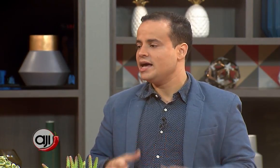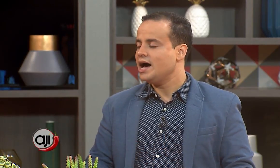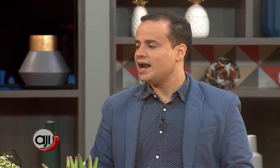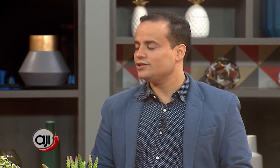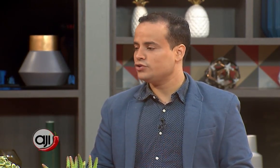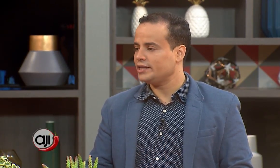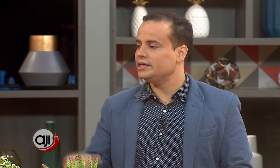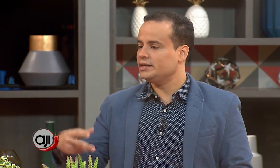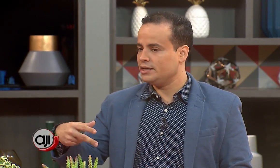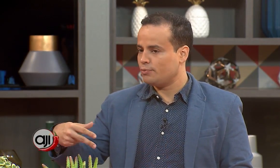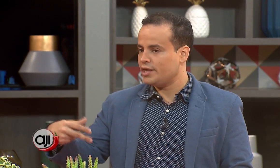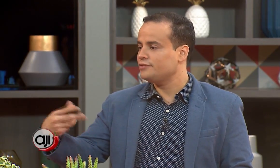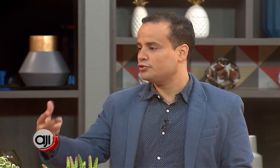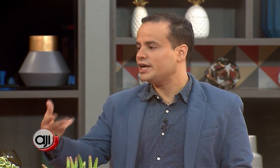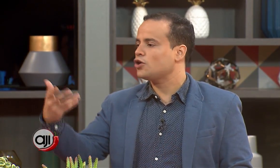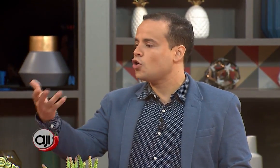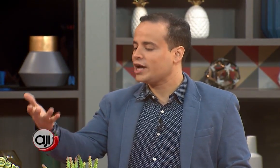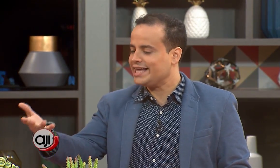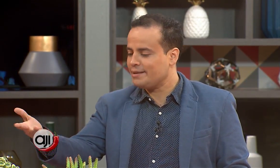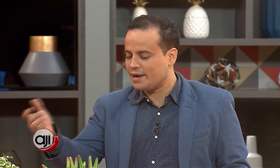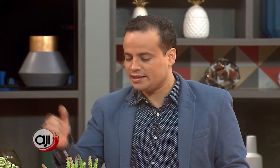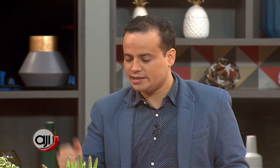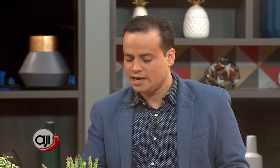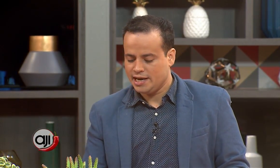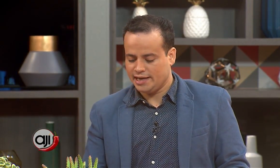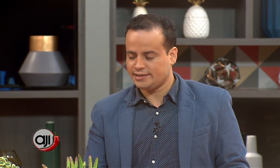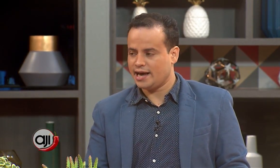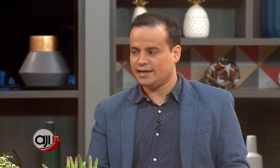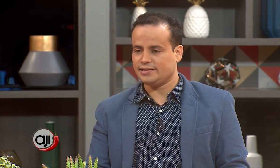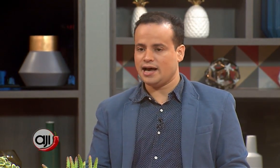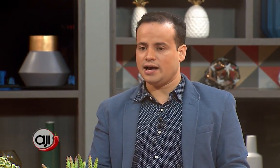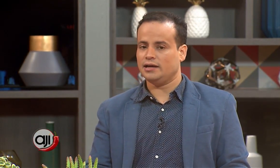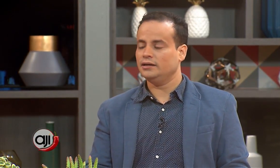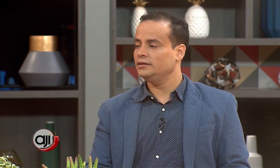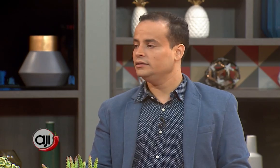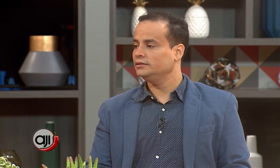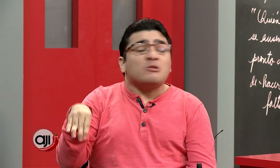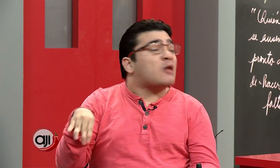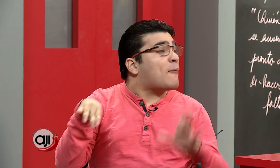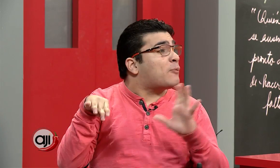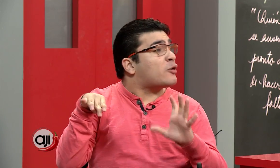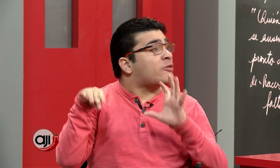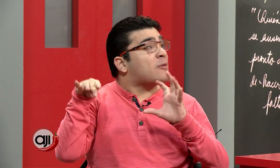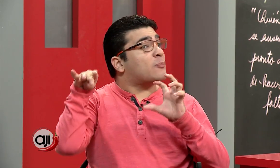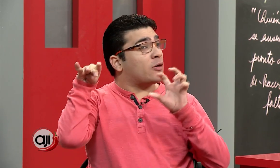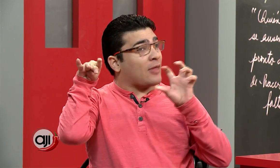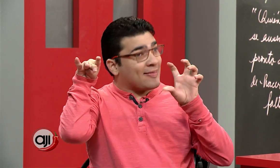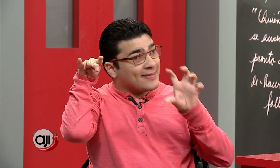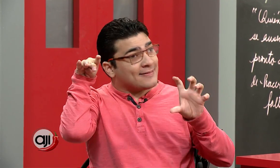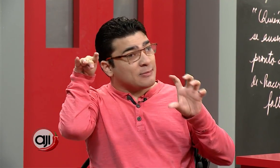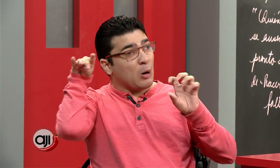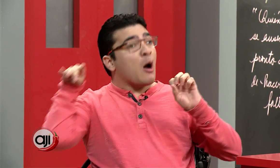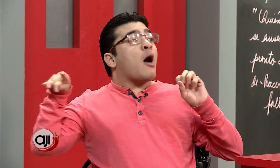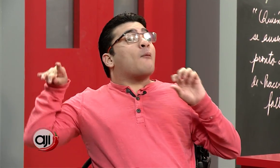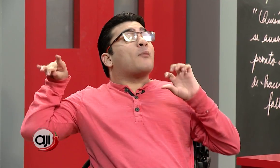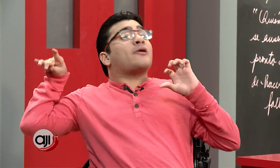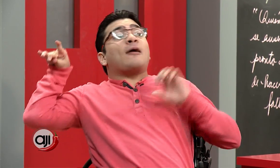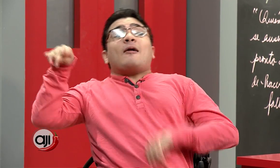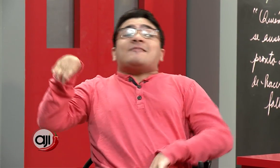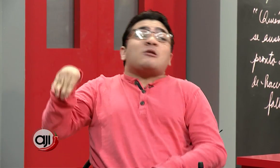a la ciudad y pueda disfrutar. ¿Qué te parece esa...? El alcalde está haciendo un aporte importantísimo porque va a ser